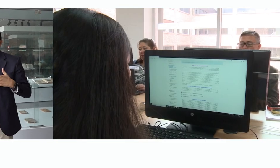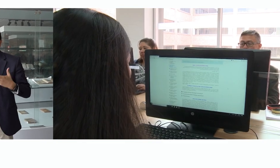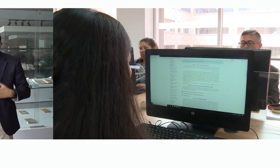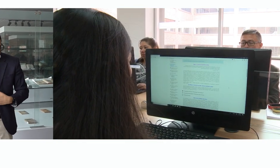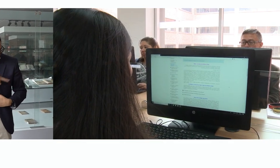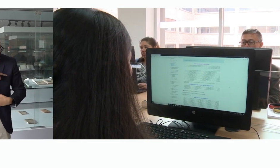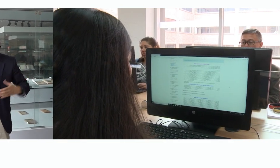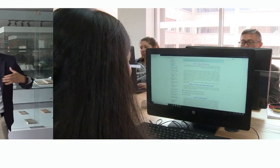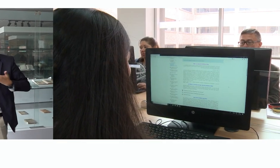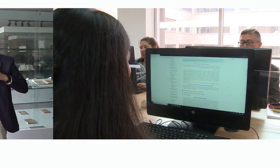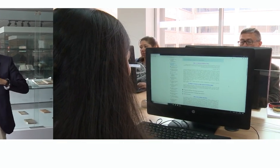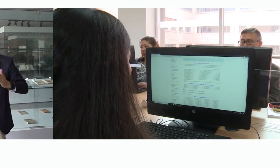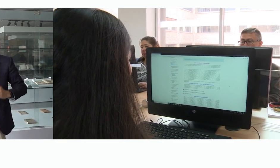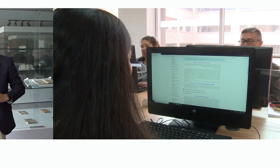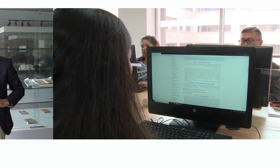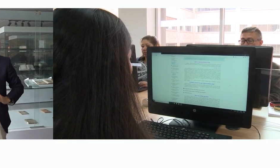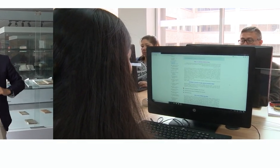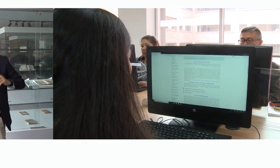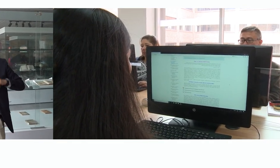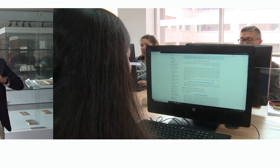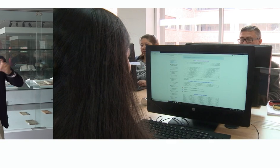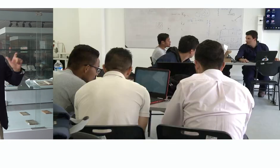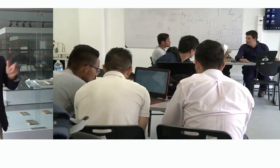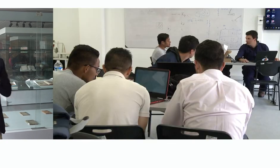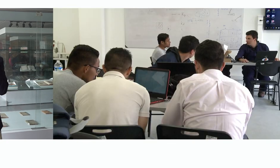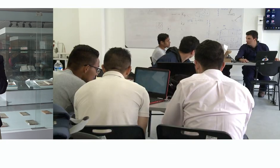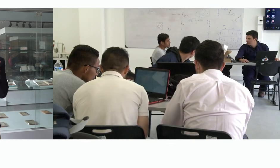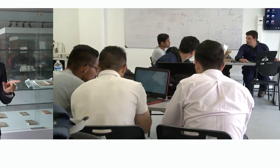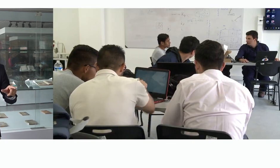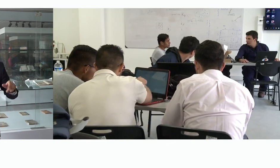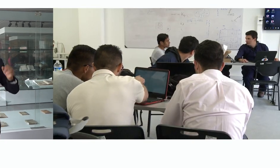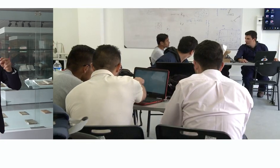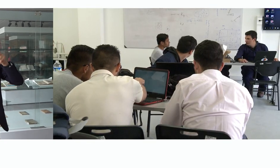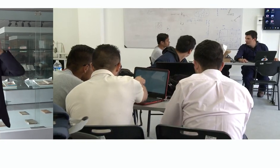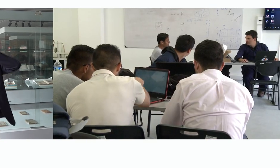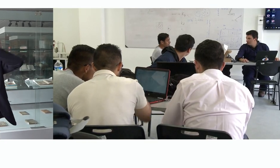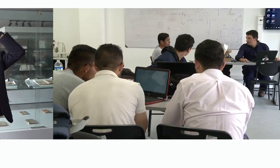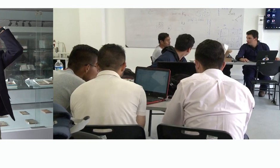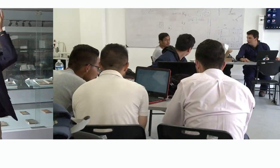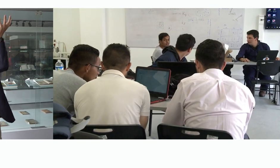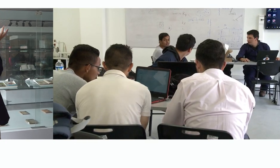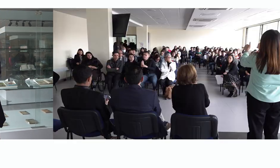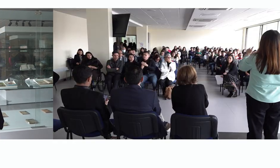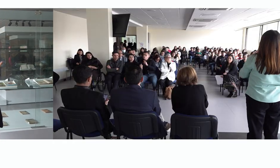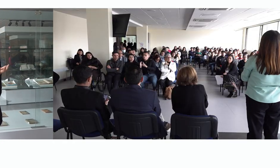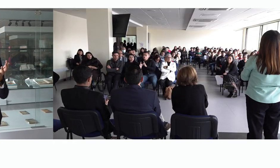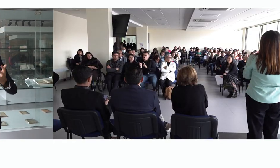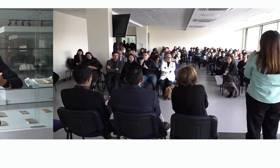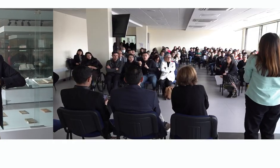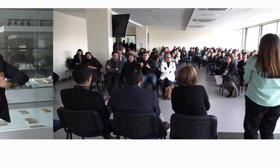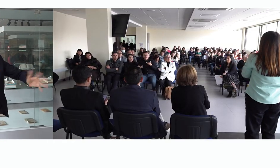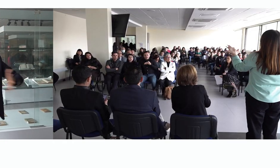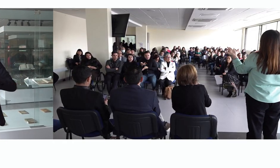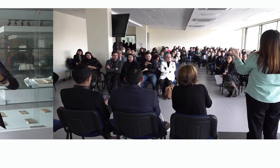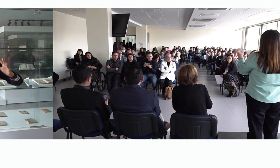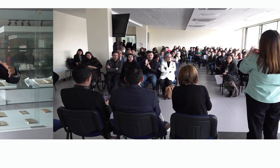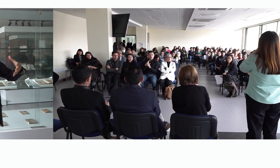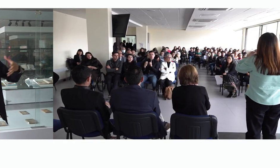convivimos en un mismo espacio. Cada uno de nosotros tiene una comunidad con su propia construcción de lengua, con su propia